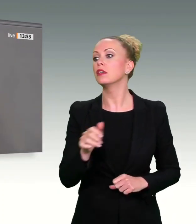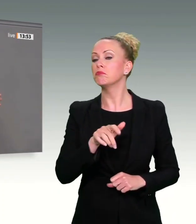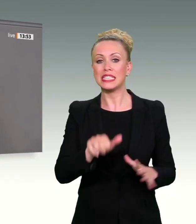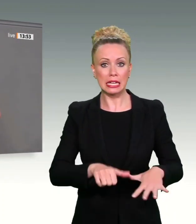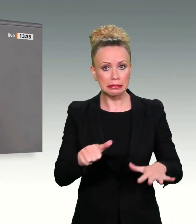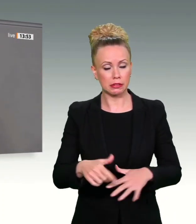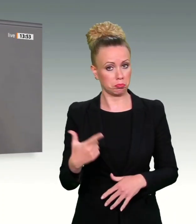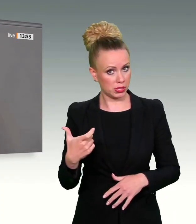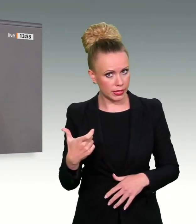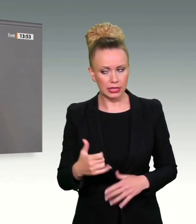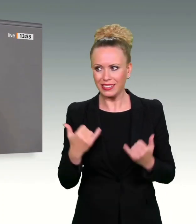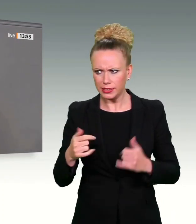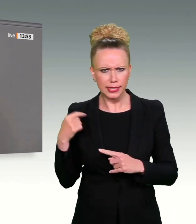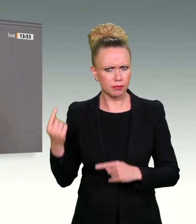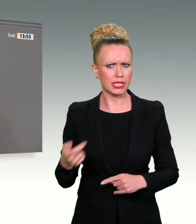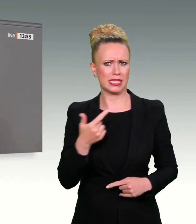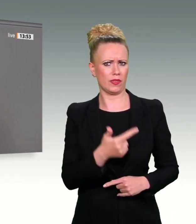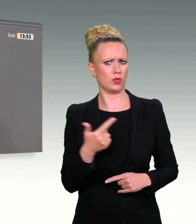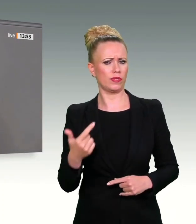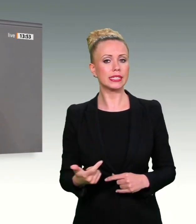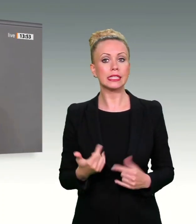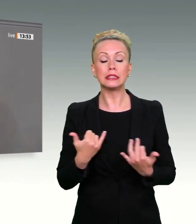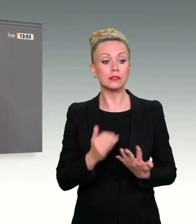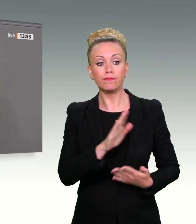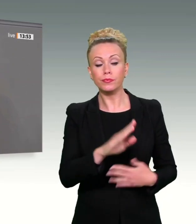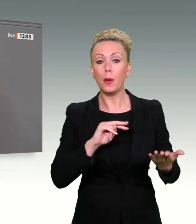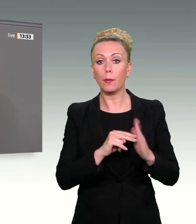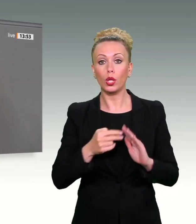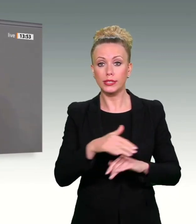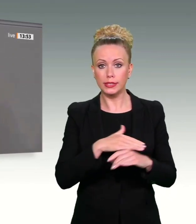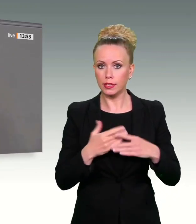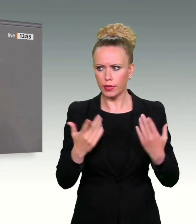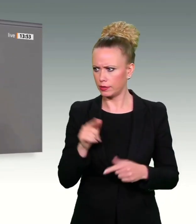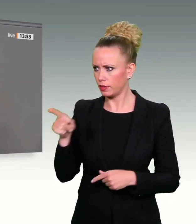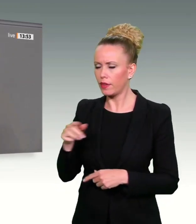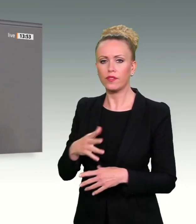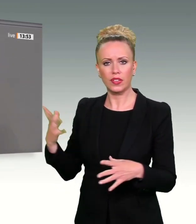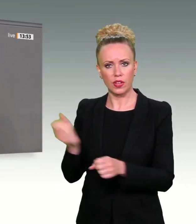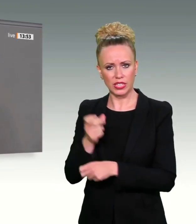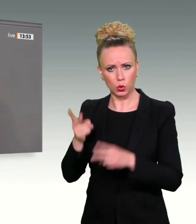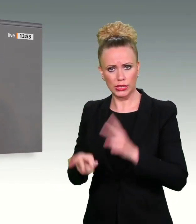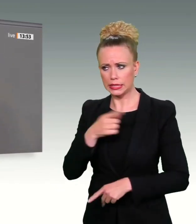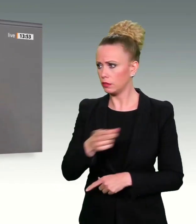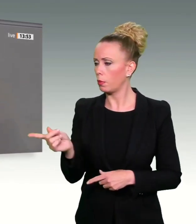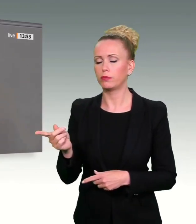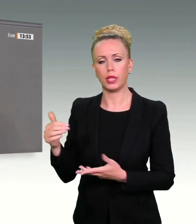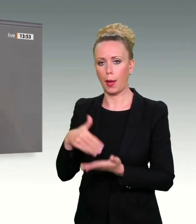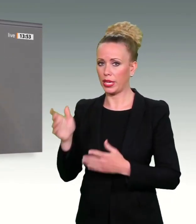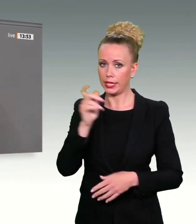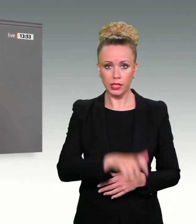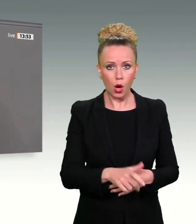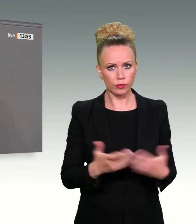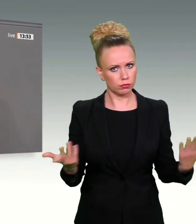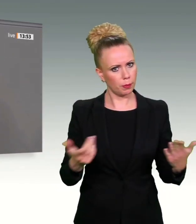und jetzt, 2022, sind Sie mit Ihrer Politik vor Verfassungsgerichten krachend gescheitert. Sie haben noch keinen